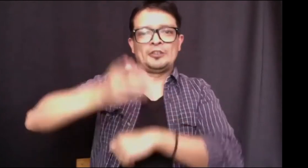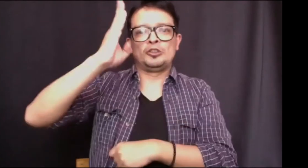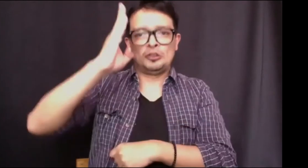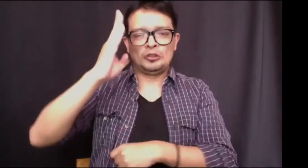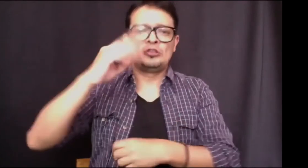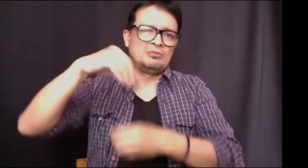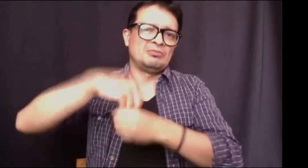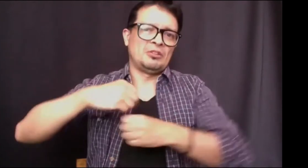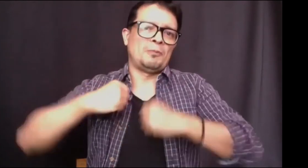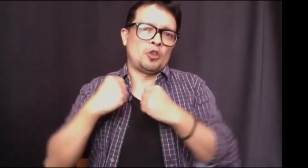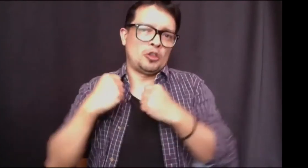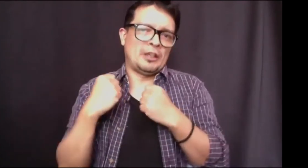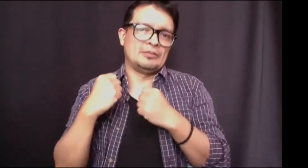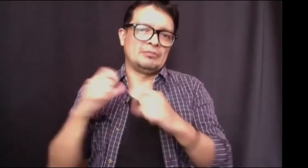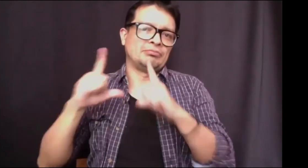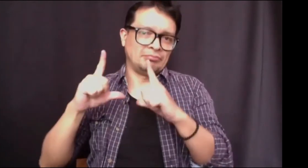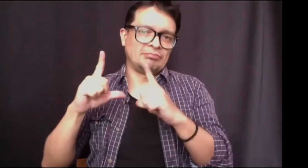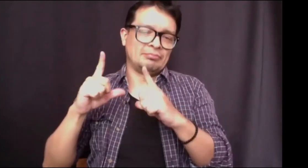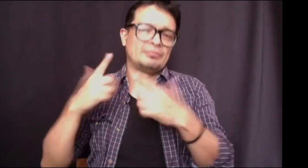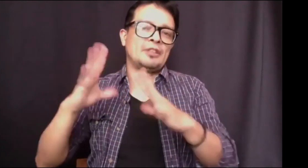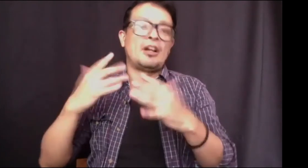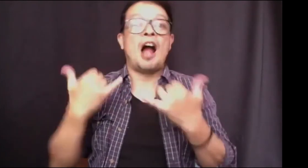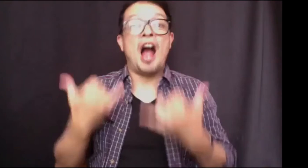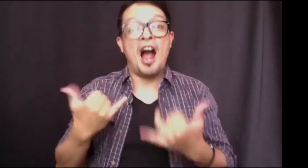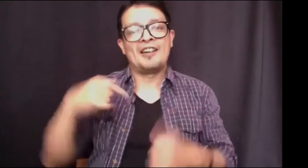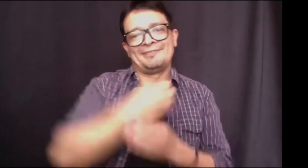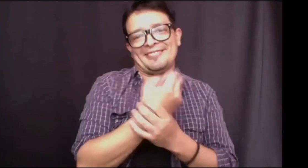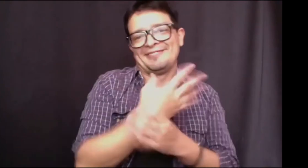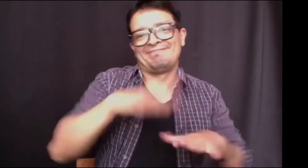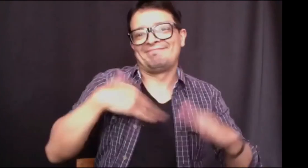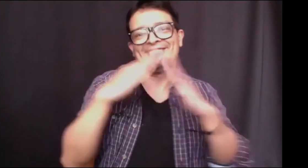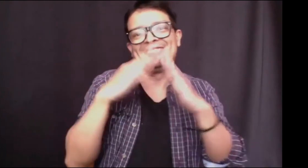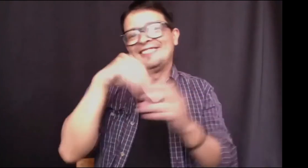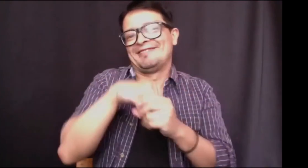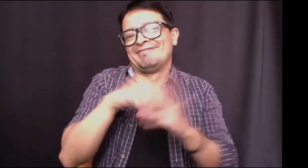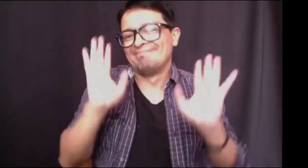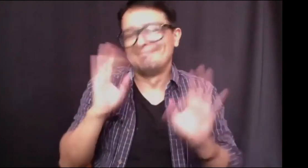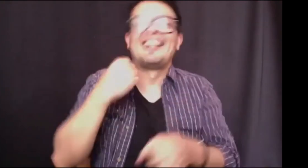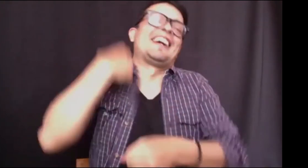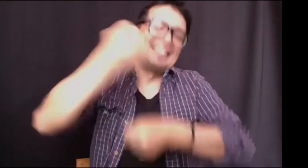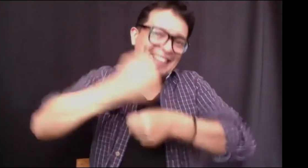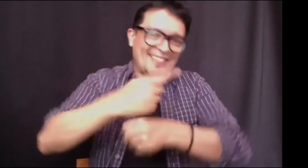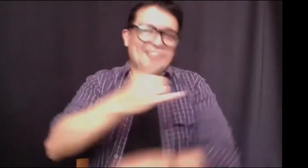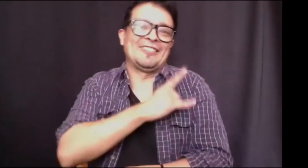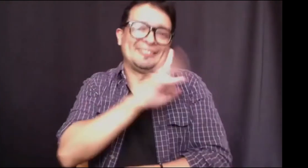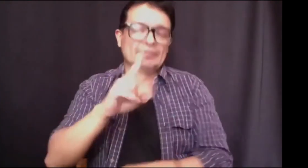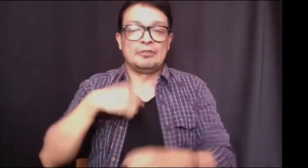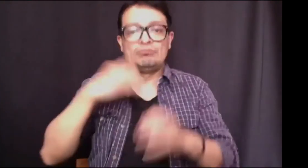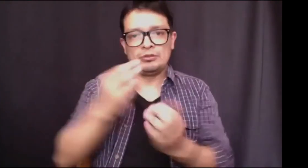egresado de la Universidad Minuto de Dios, aquí en Bogotá, esa es mi titulación, que es lo que vengo haciendo. Y ahorita pues estoy trabajando desde mi